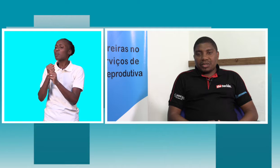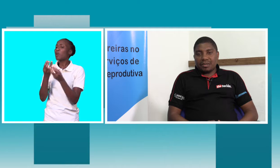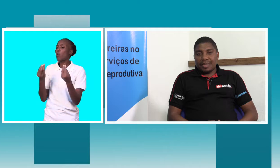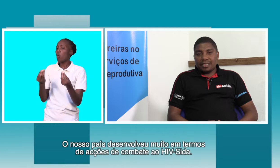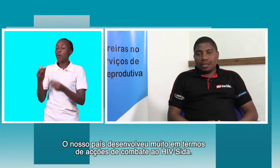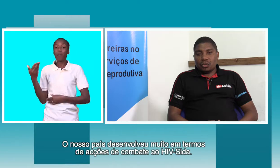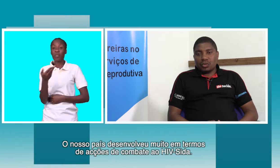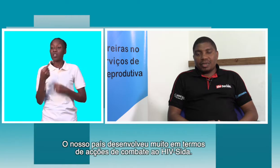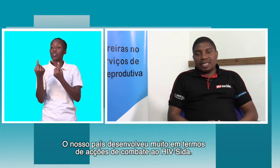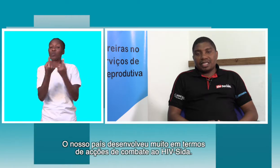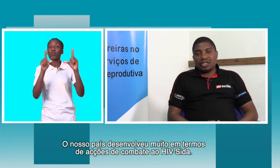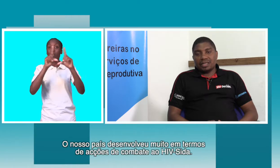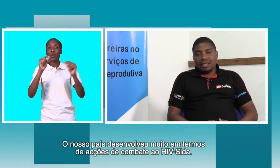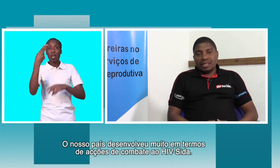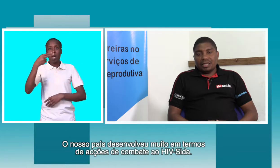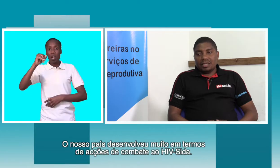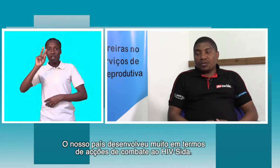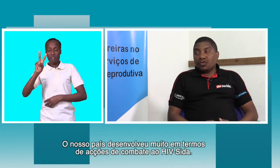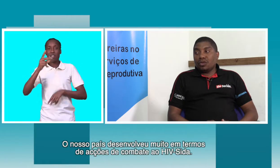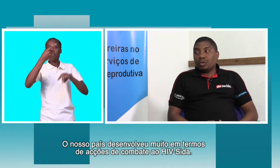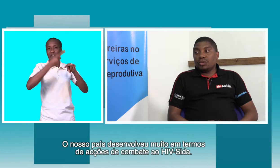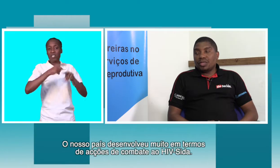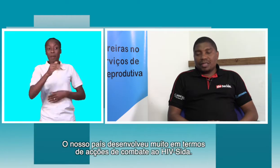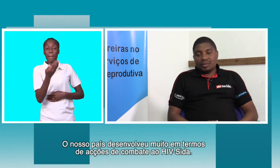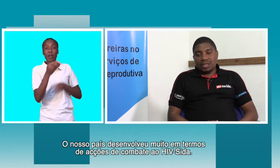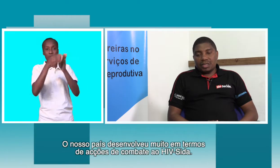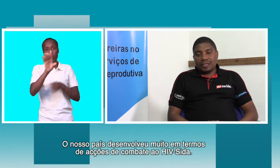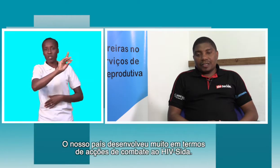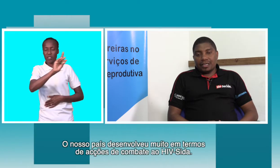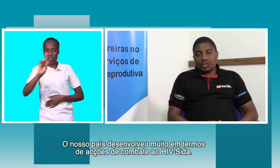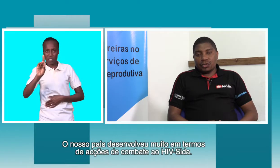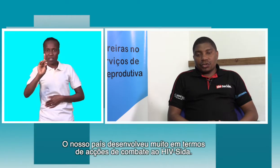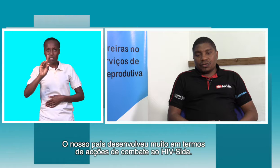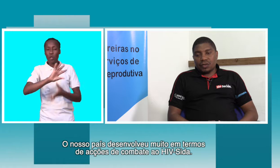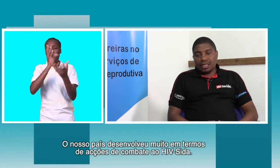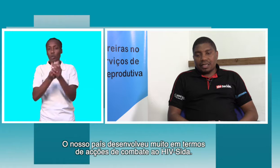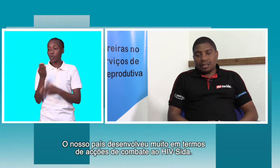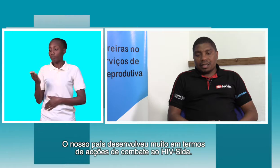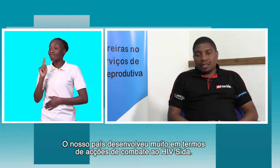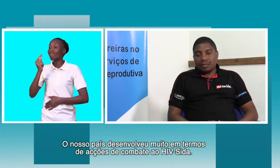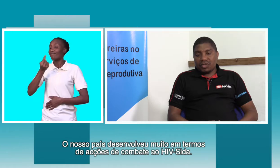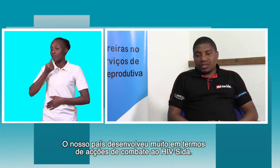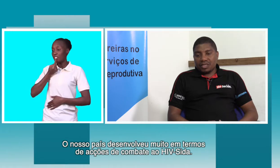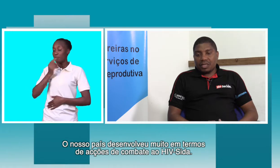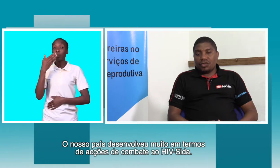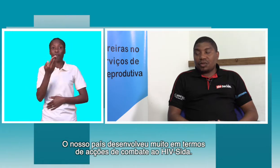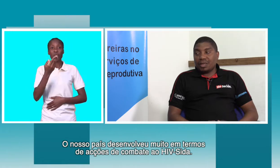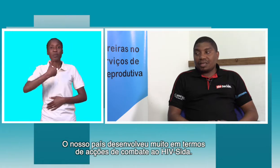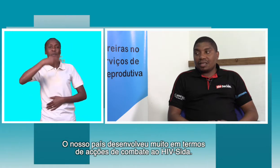perceber que o nosso país desenvolveu muito em termos de ações voltadas à prevenção e combate